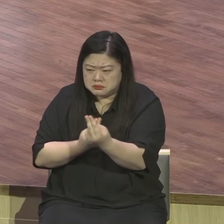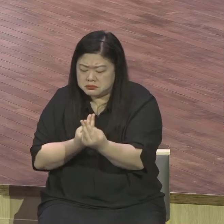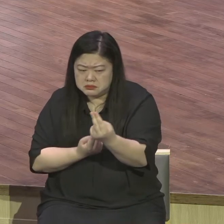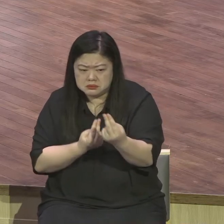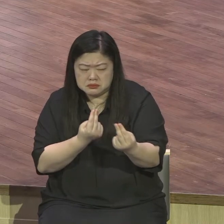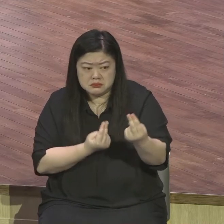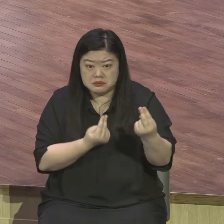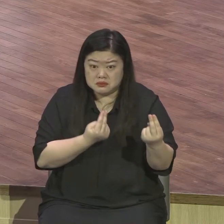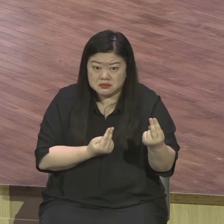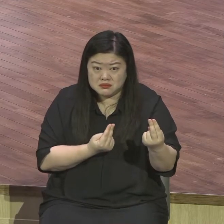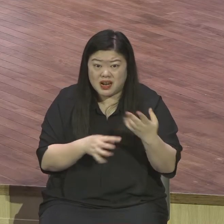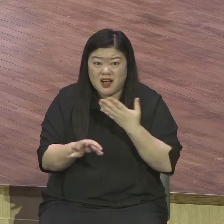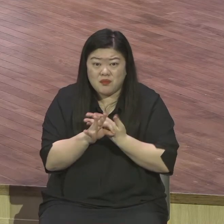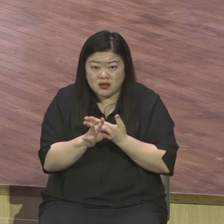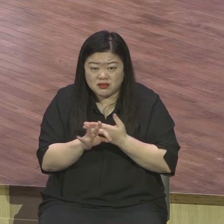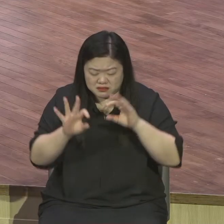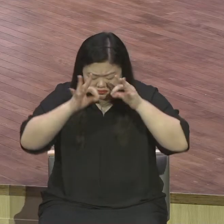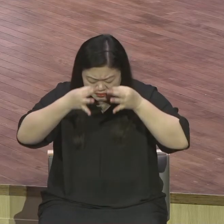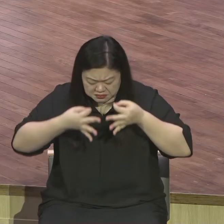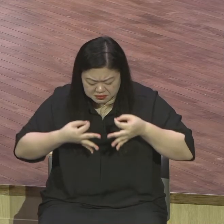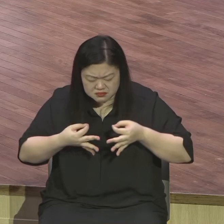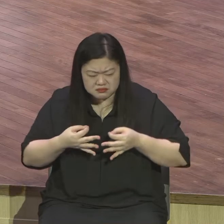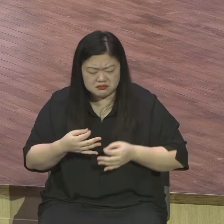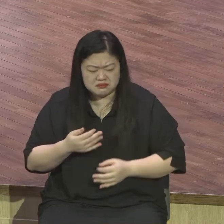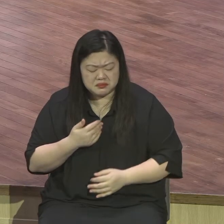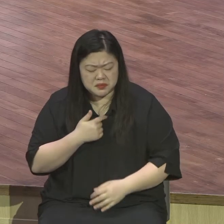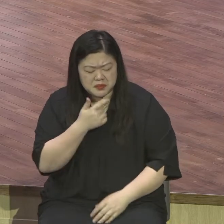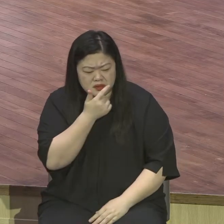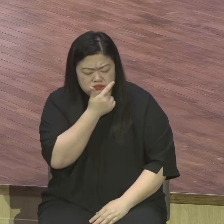누구하고 자고 비교를 해 비교하는